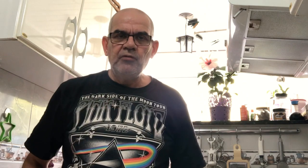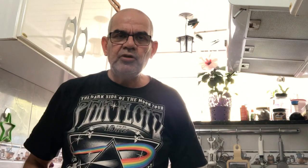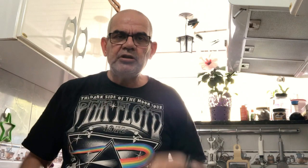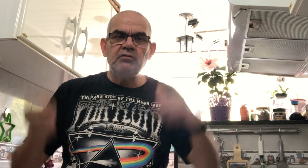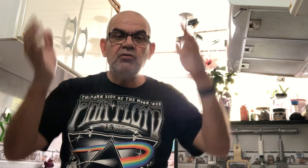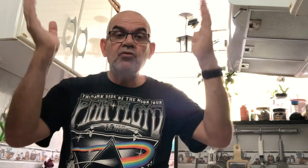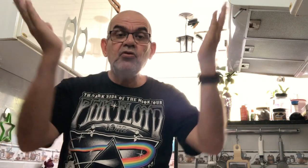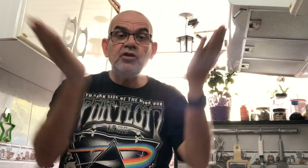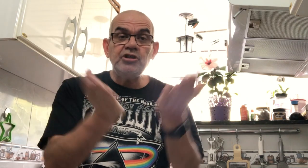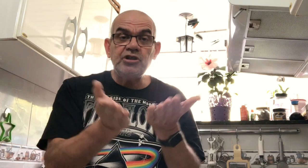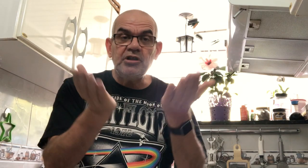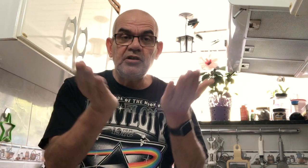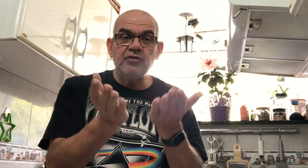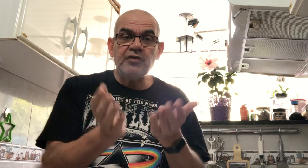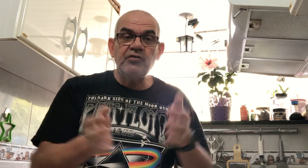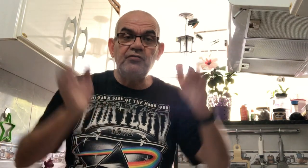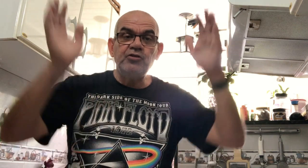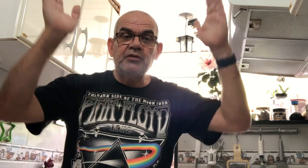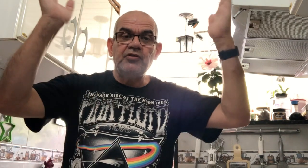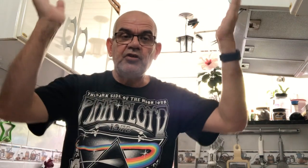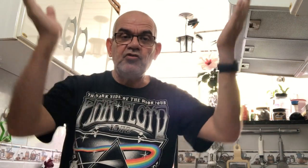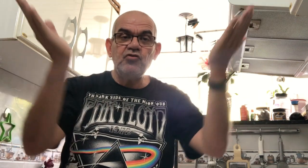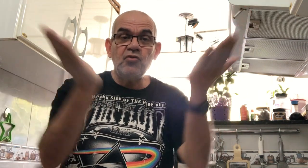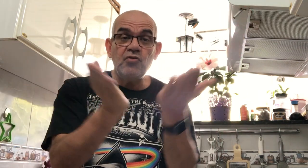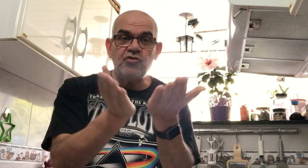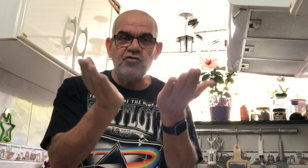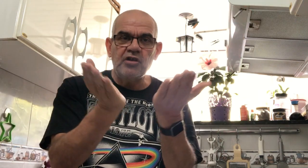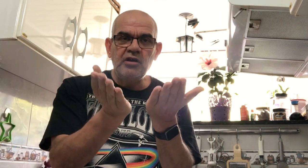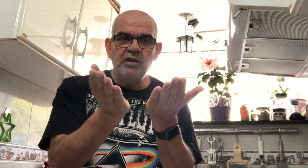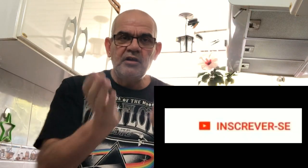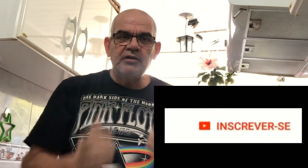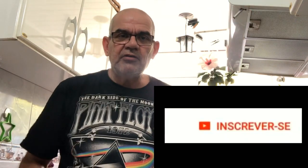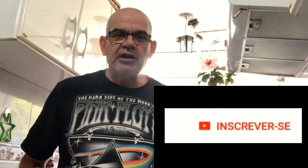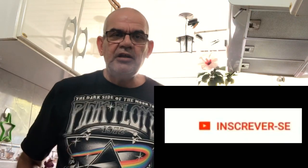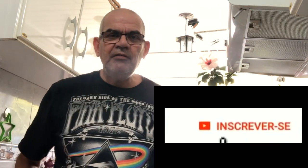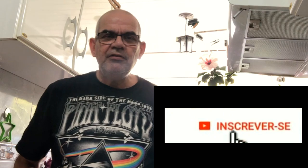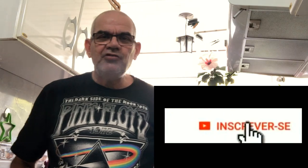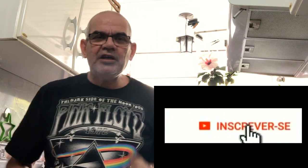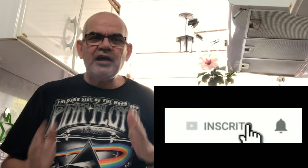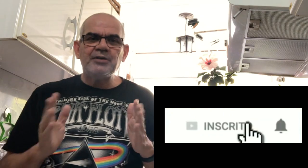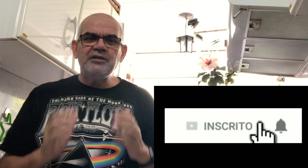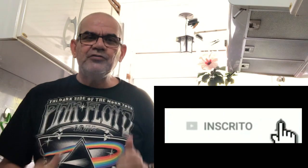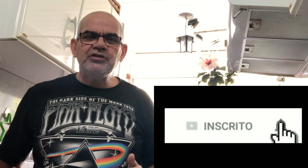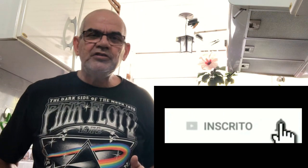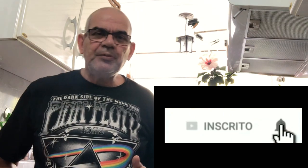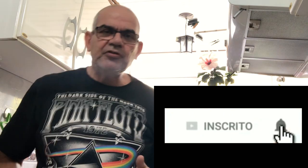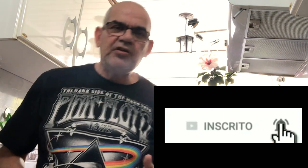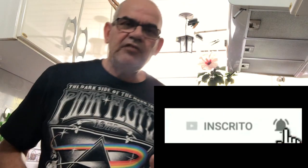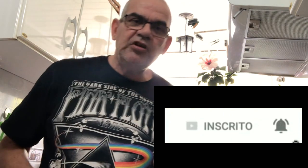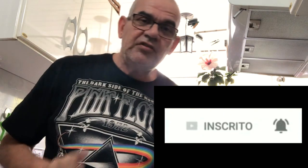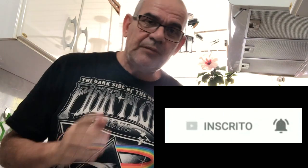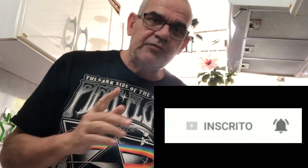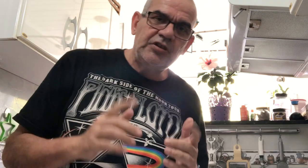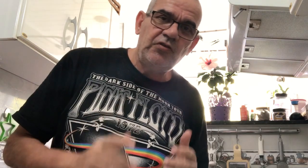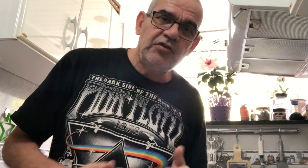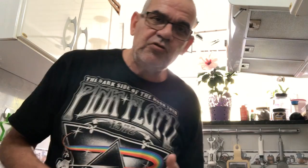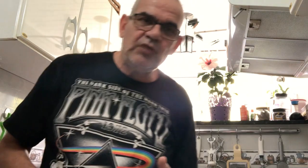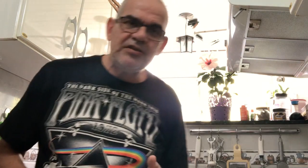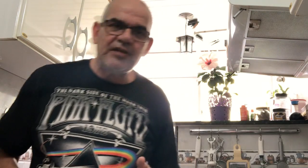Ou então, hoje. Eu vou fazer um vídeo para vocês. Hoje. Tá ok? De quebra. Eu vou dizer para vocês. Vou ensinar para vocês o sinal de WhatsApp.